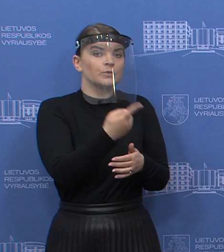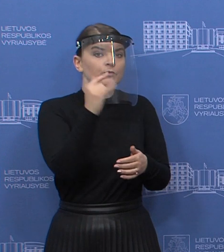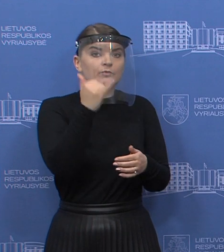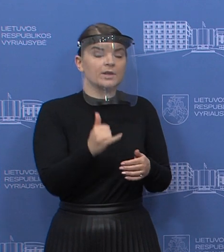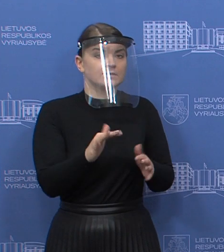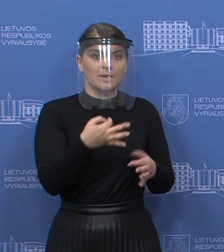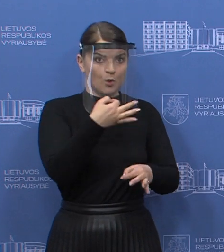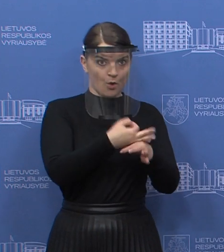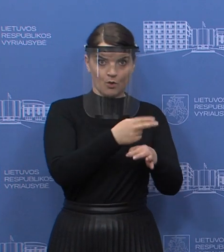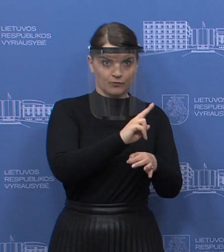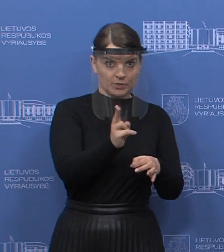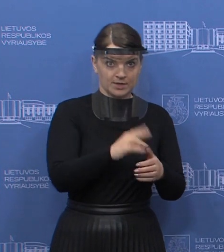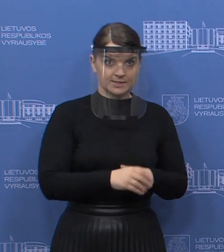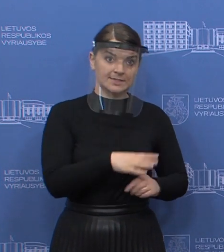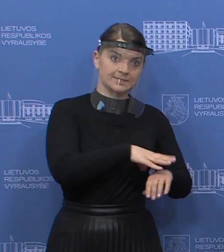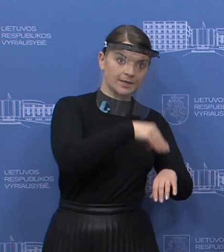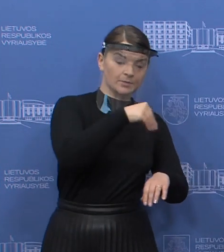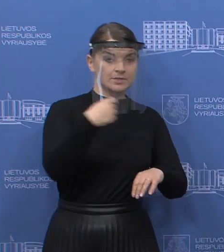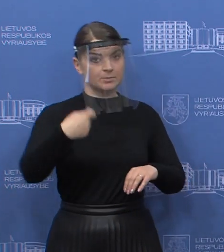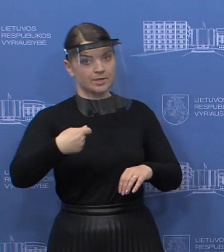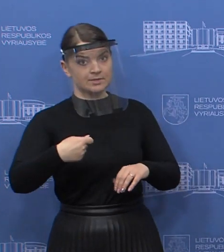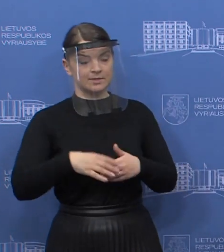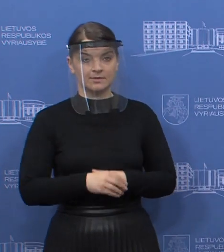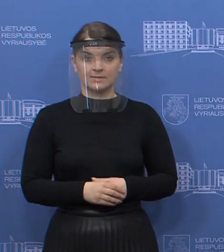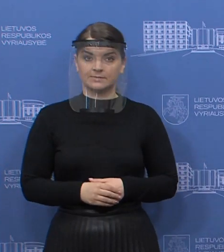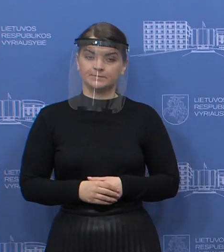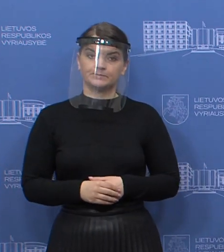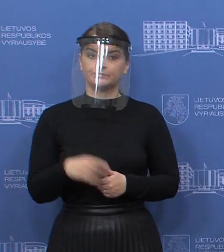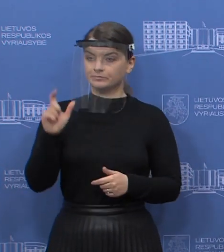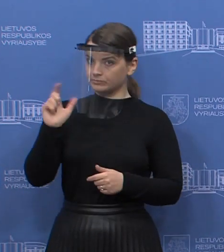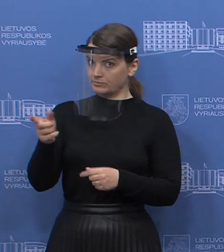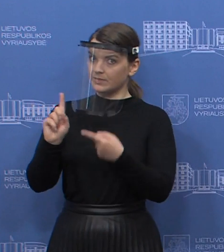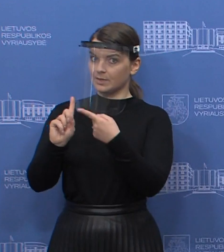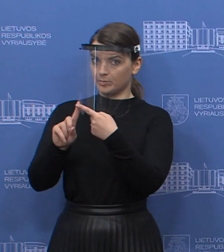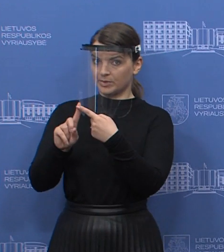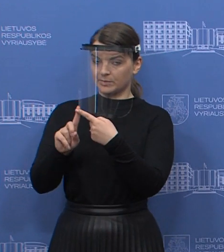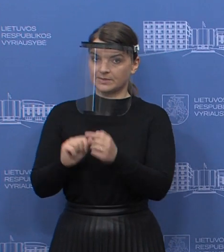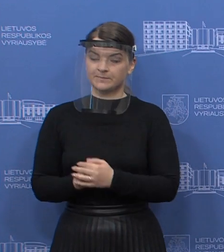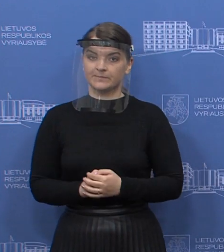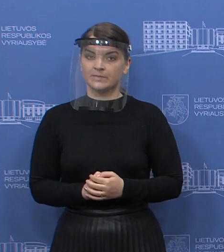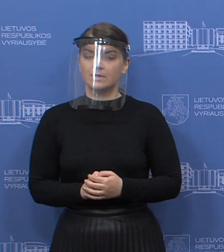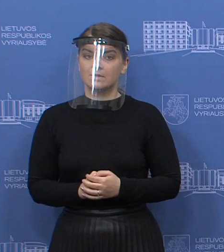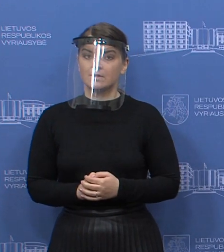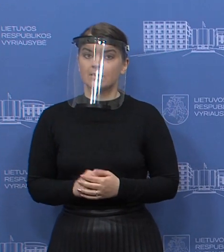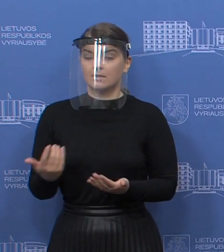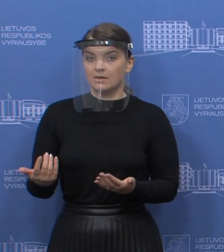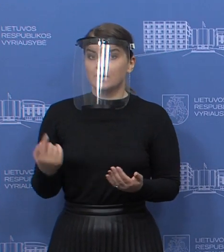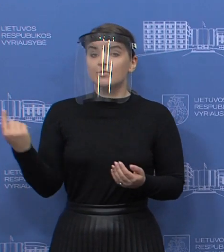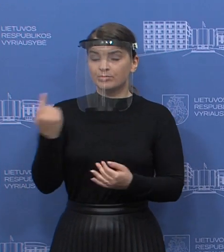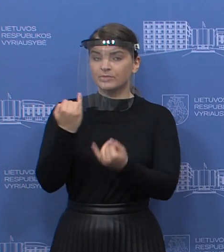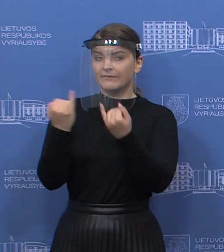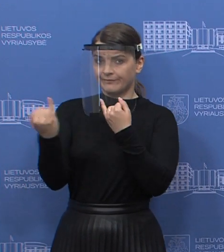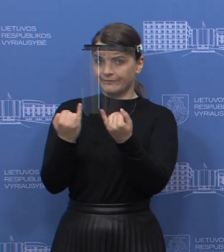kas už tai atsakingas Seimas ar prezidentų yra? Tai pirmas klausimas, tikrai mes jau turėjome pirmą